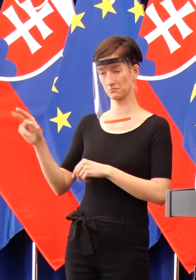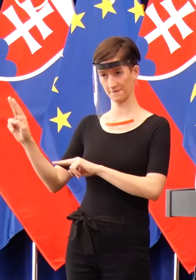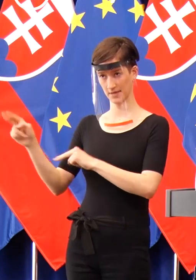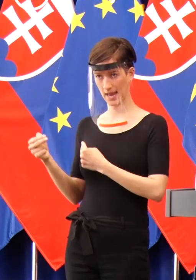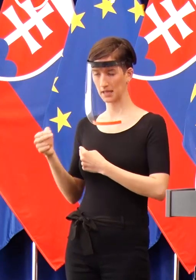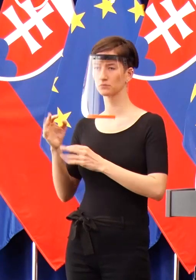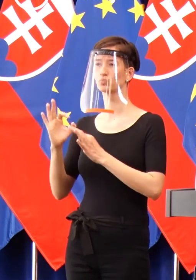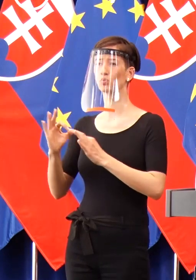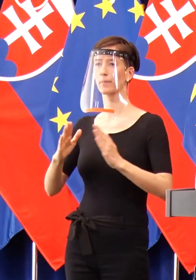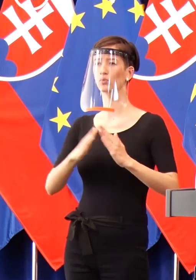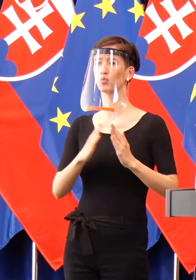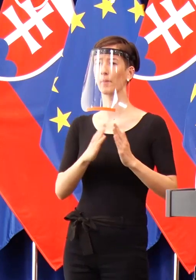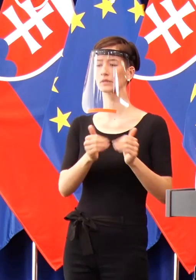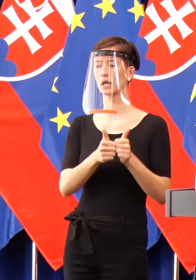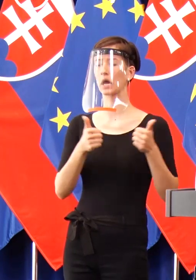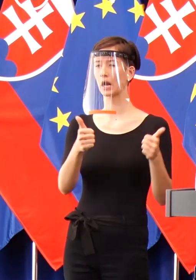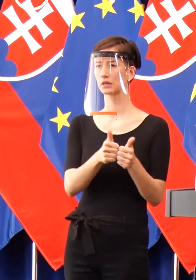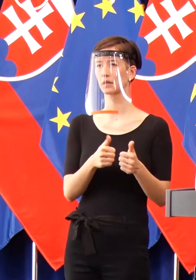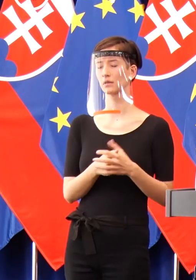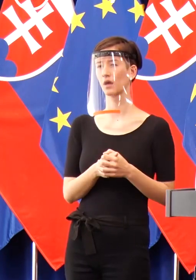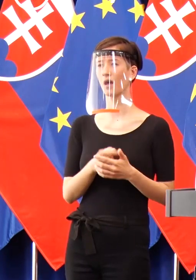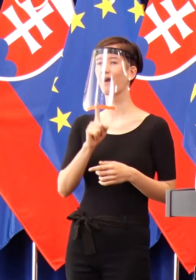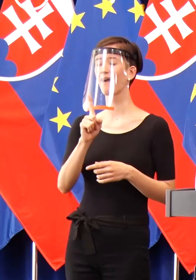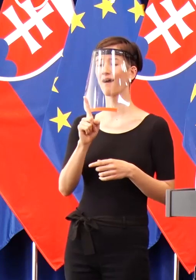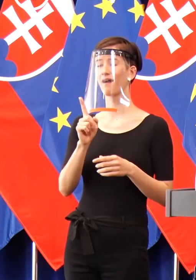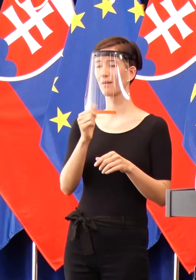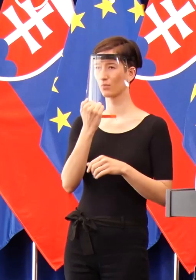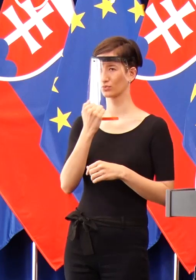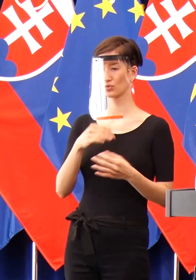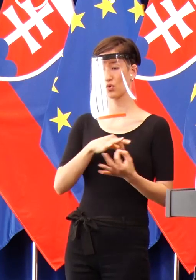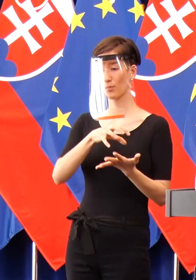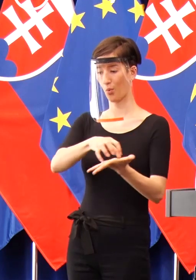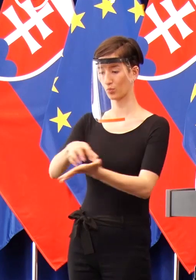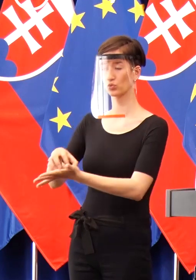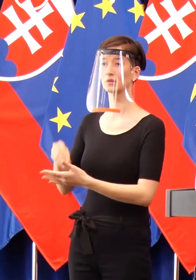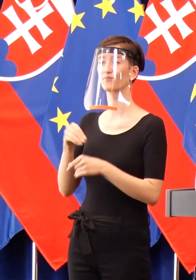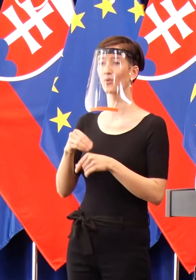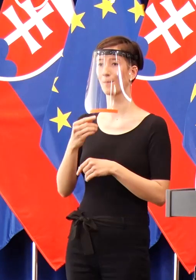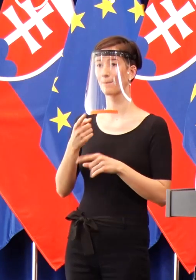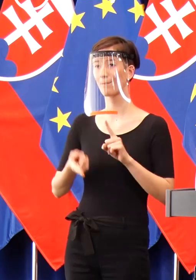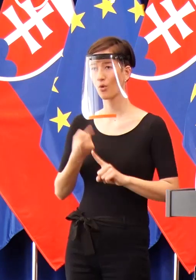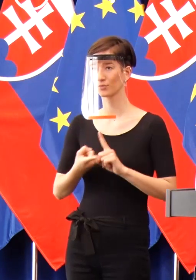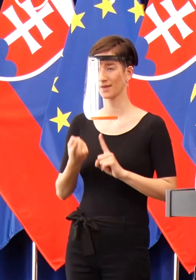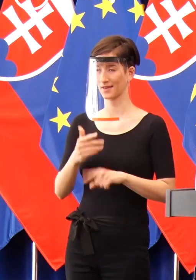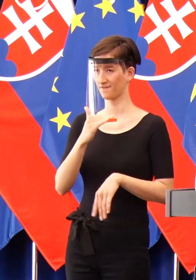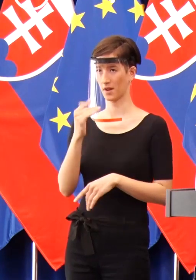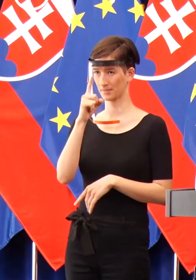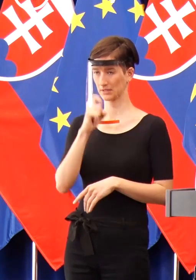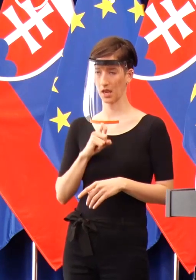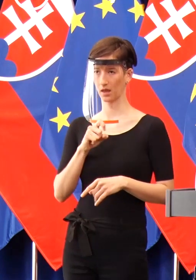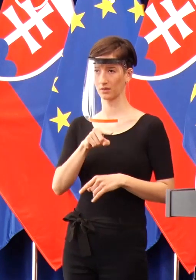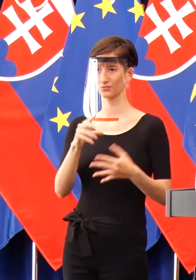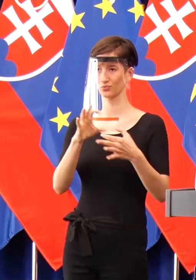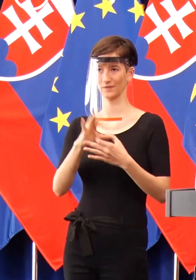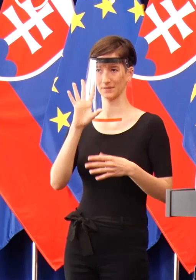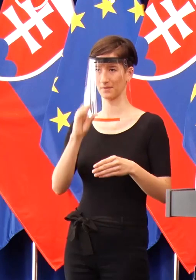domácej karantény, hoci vedeli, v akých zúbožených podmienkách mnohí z týchto ľudí žijú. Petr Pelegrini nám jednoducho poslal taký